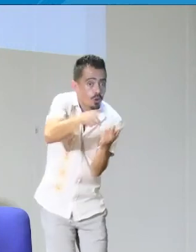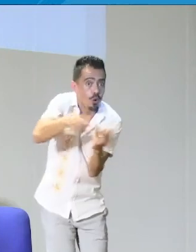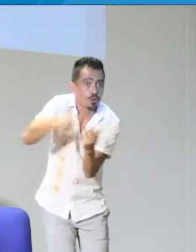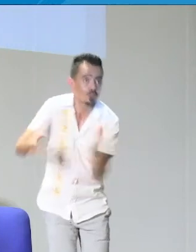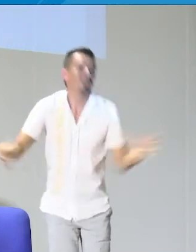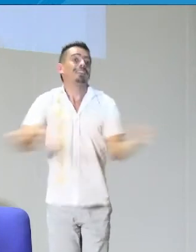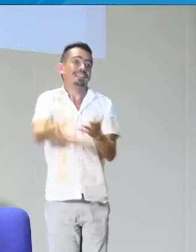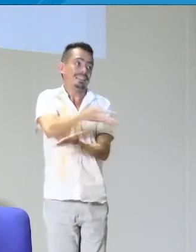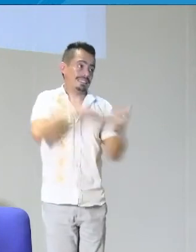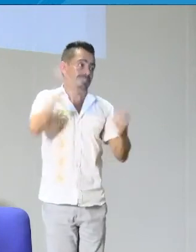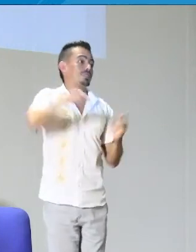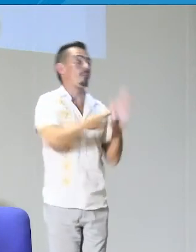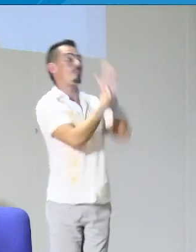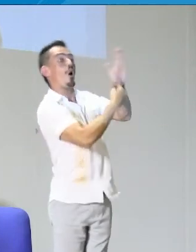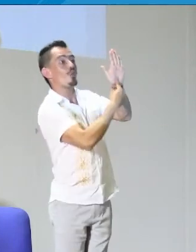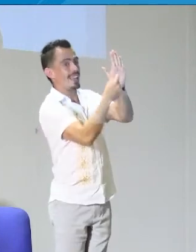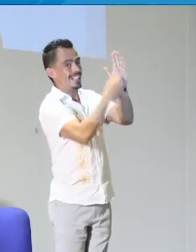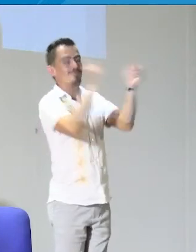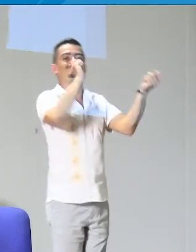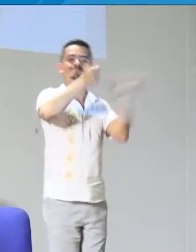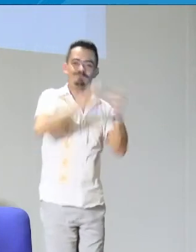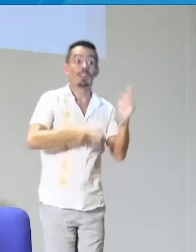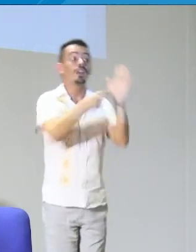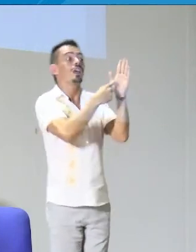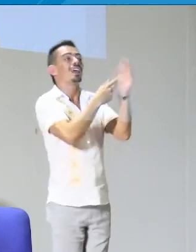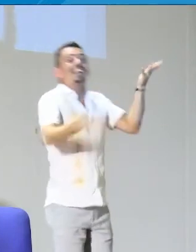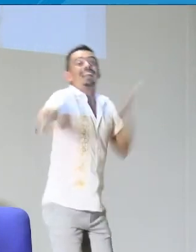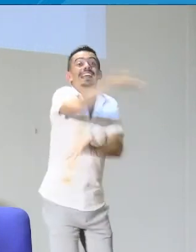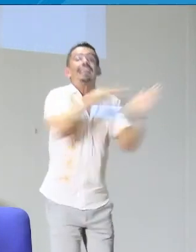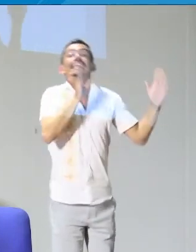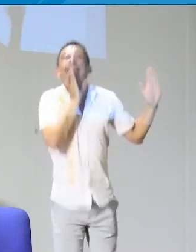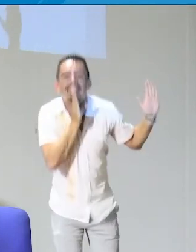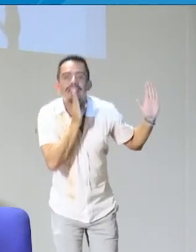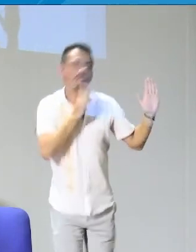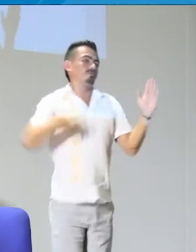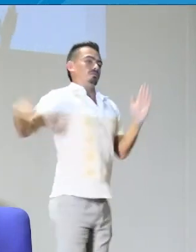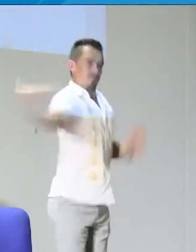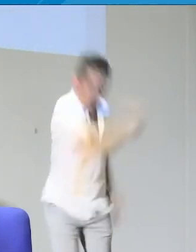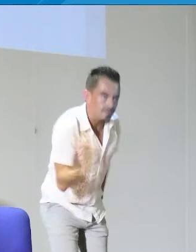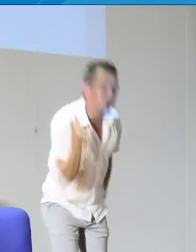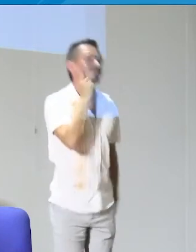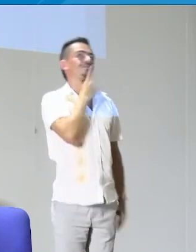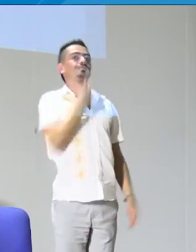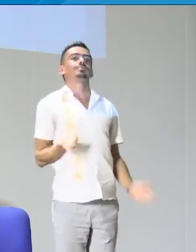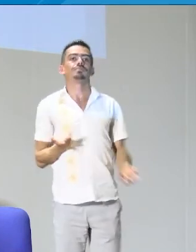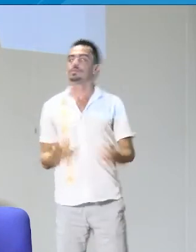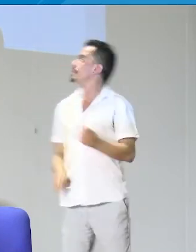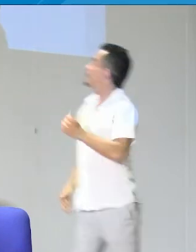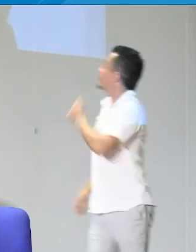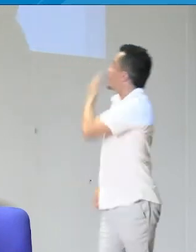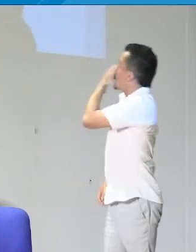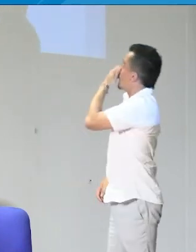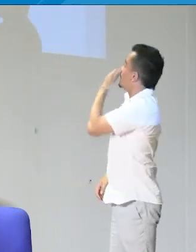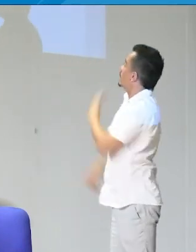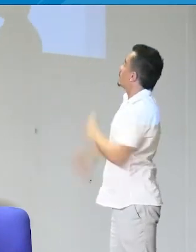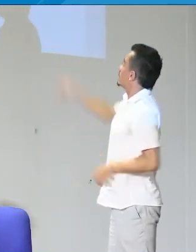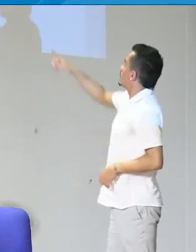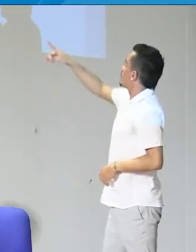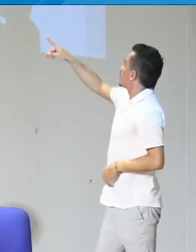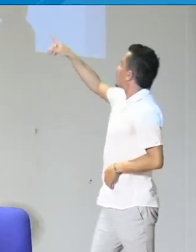invitados a ese tipo de espacios para que los niños sordos puedan tener diferentes modelos, modelos, ¿sí? A imitar, ¿sí? Es importante